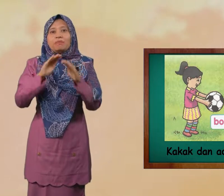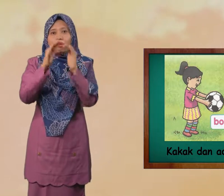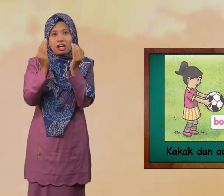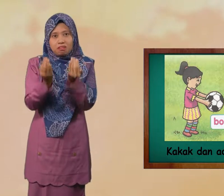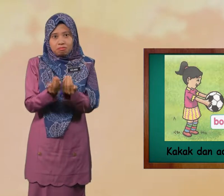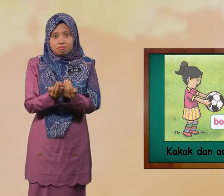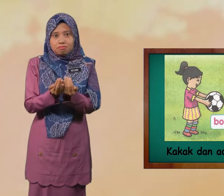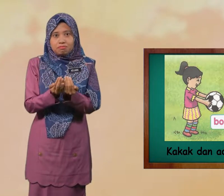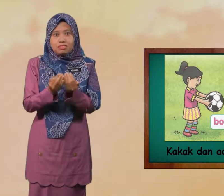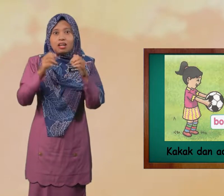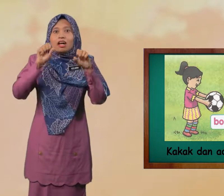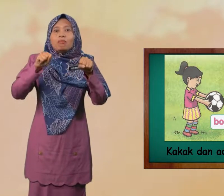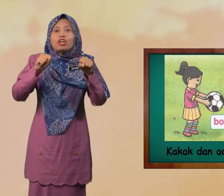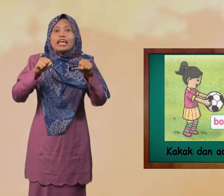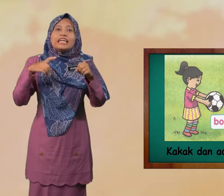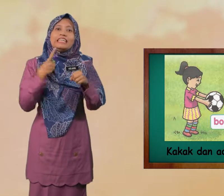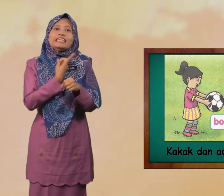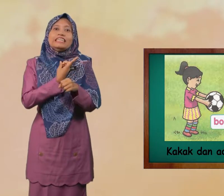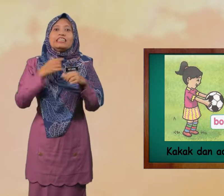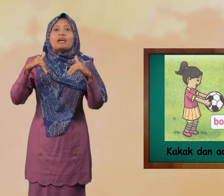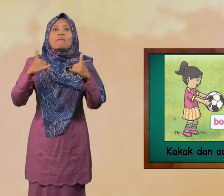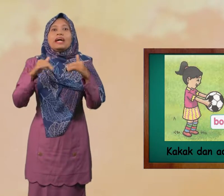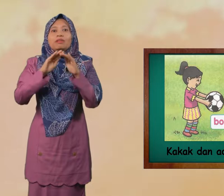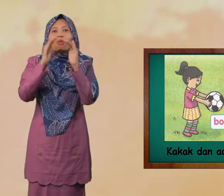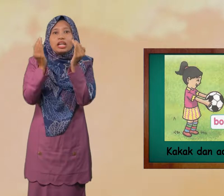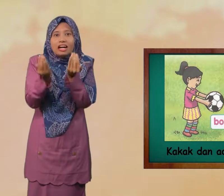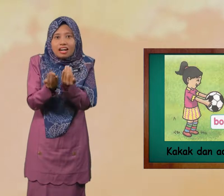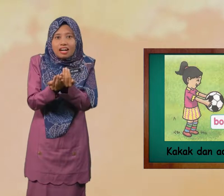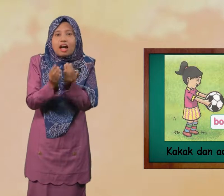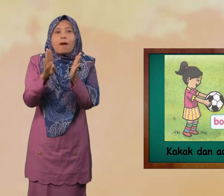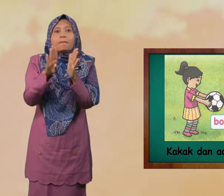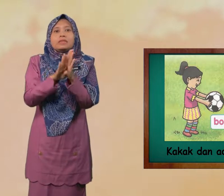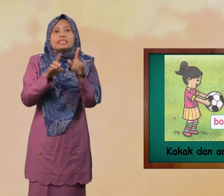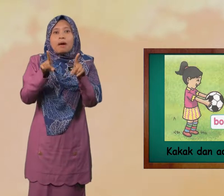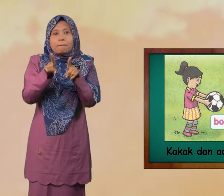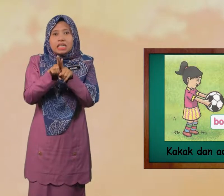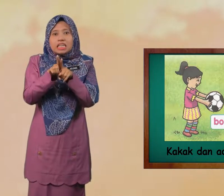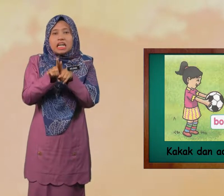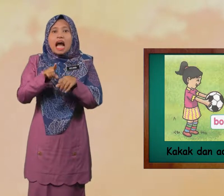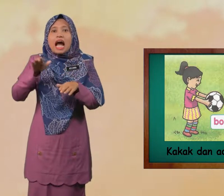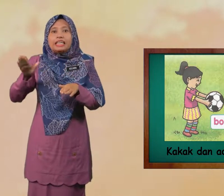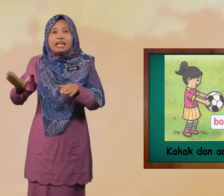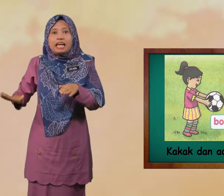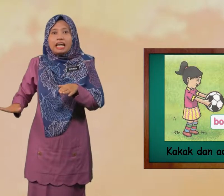Bola Boleh Kita Main Bola Bersama Adik